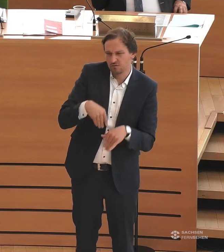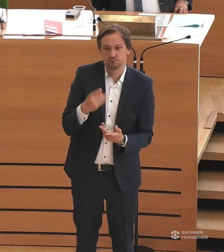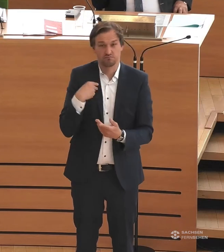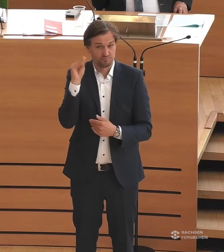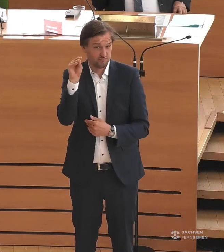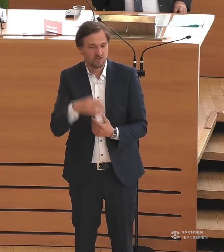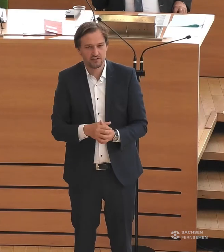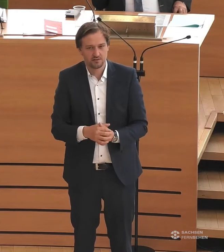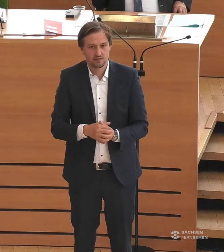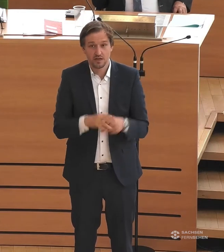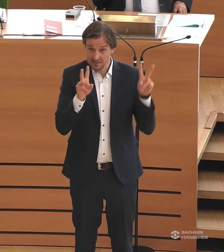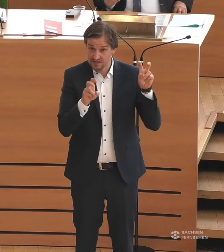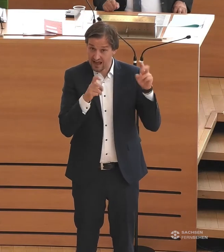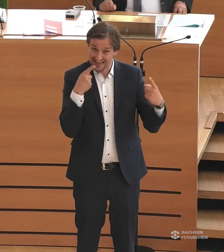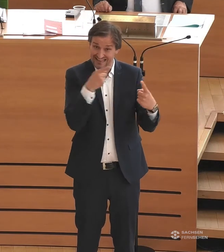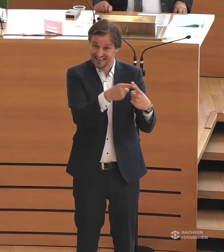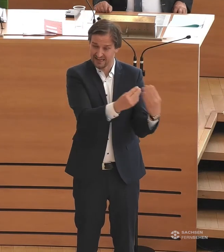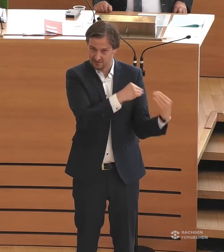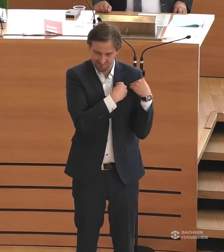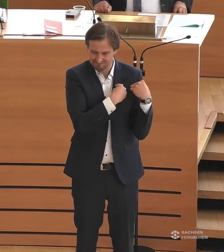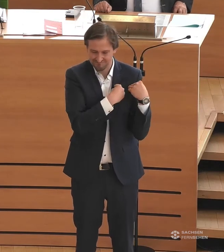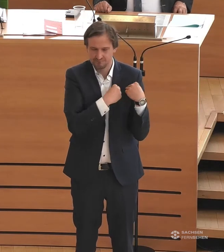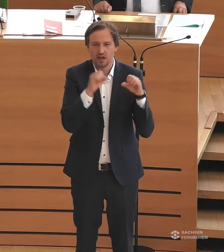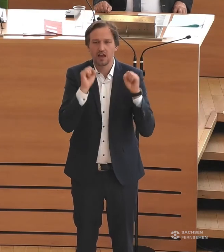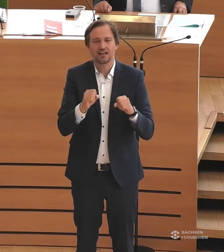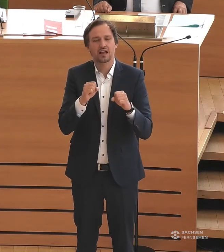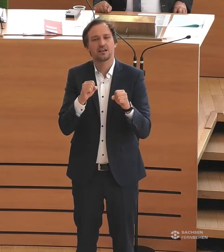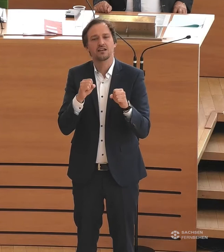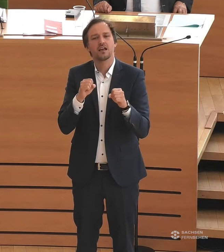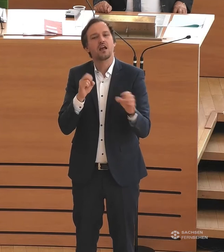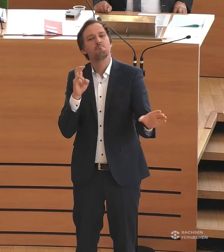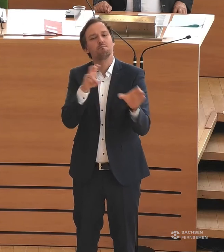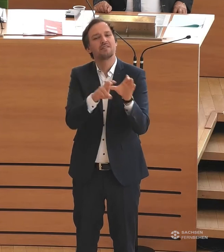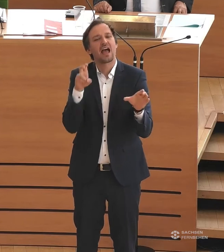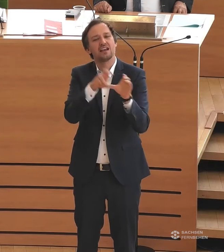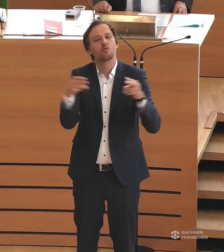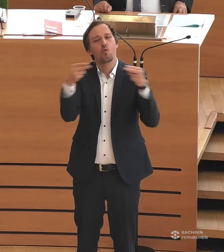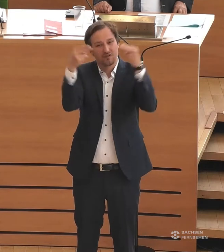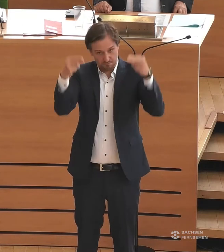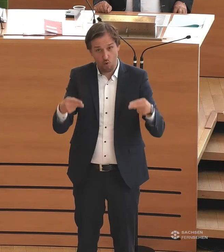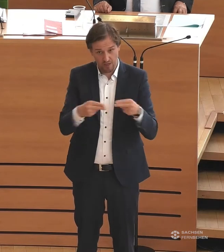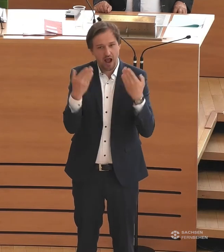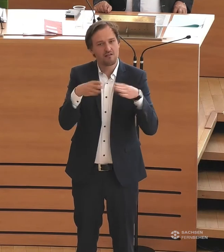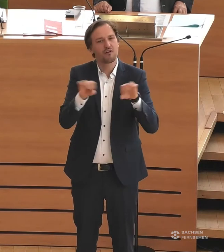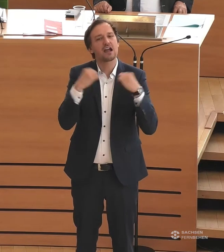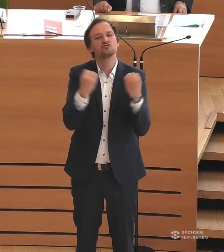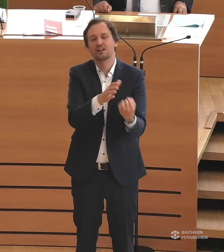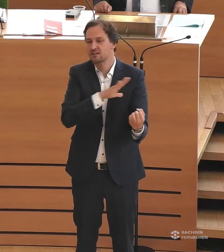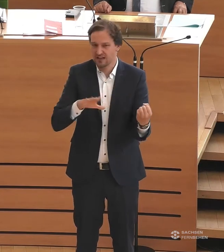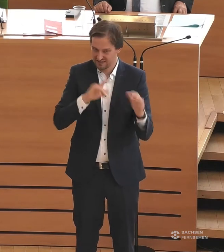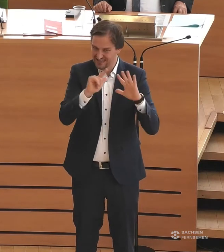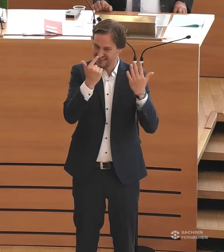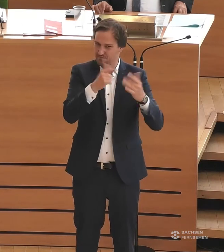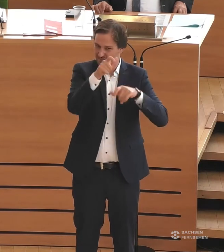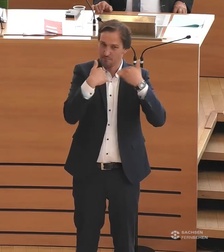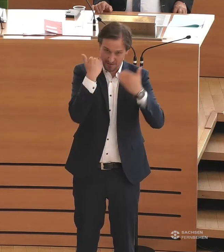das ist nicht an mich direkt herangetragen worden, sondern das ist nachzulesen im Beteiligungsportal des Freistaats Sachsen. Dort steht nämlich der siebte Bericht zur Lage der